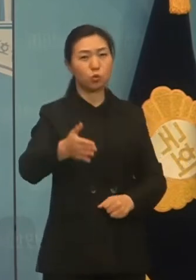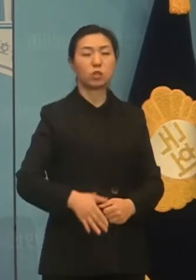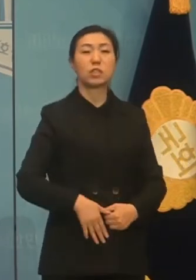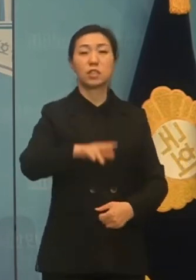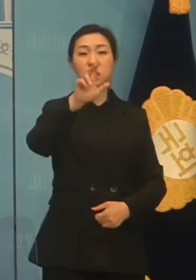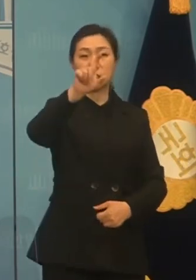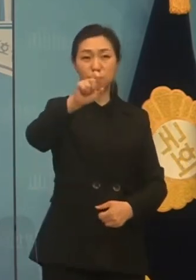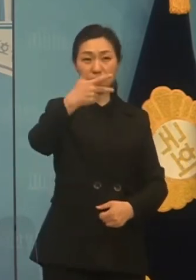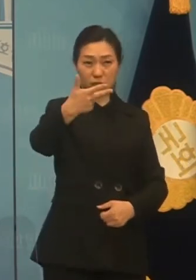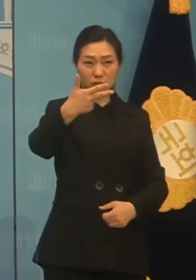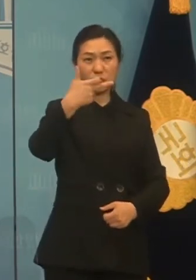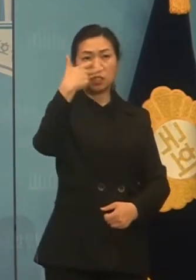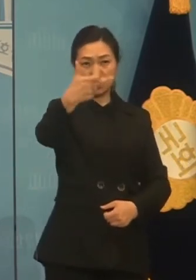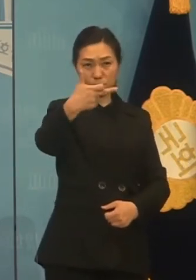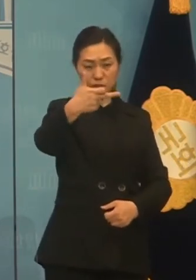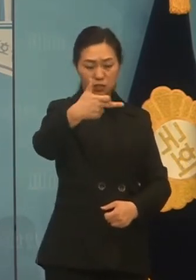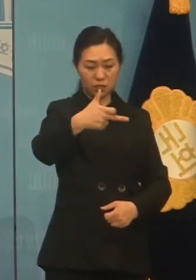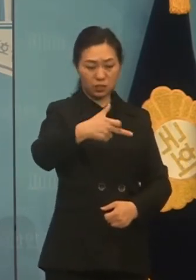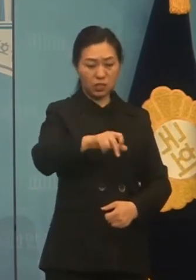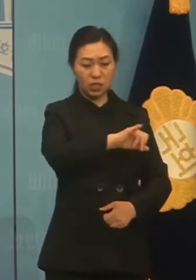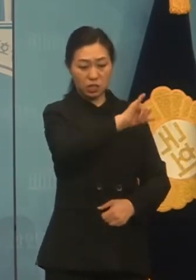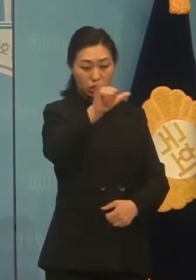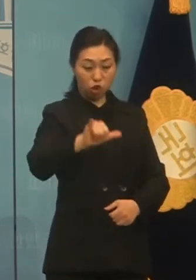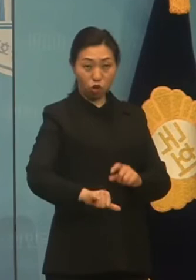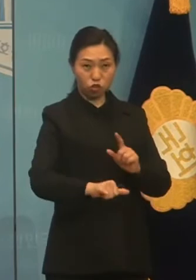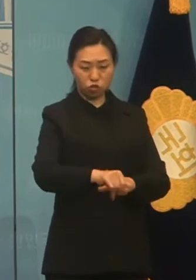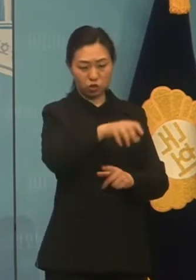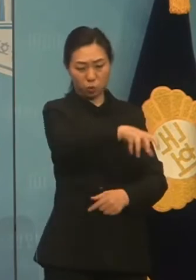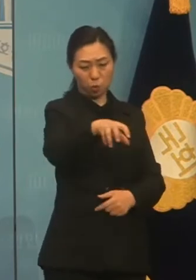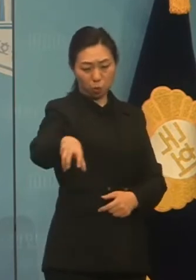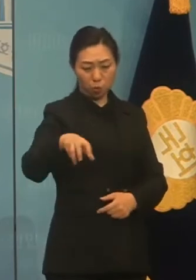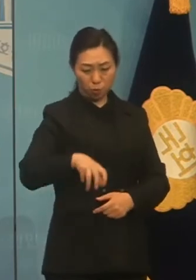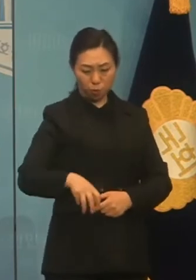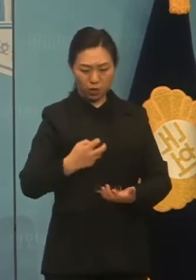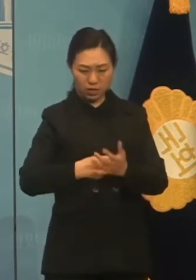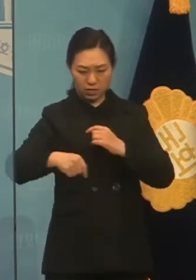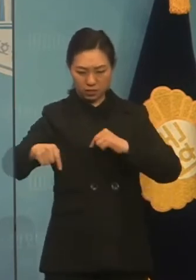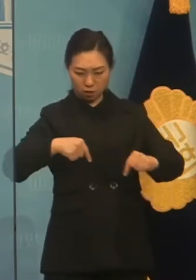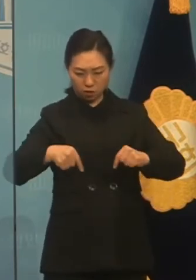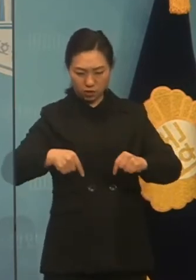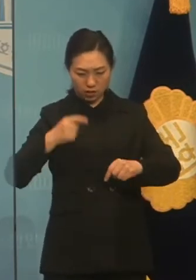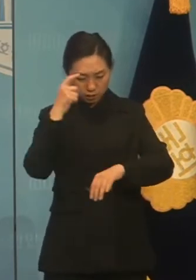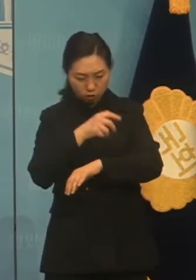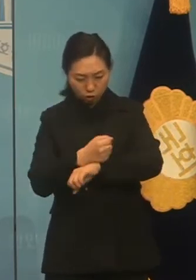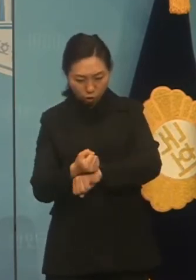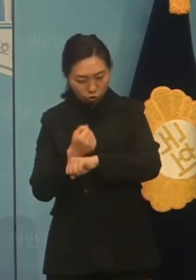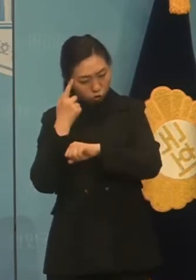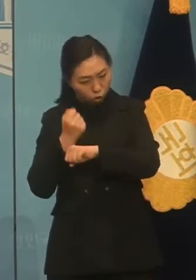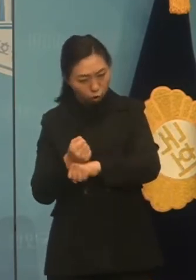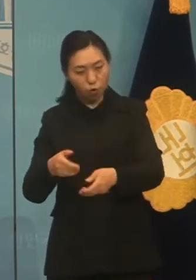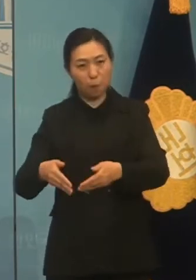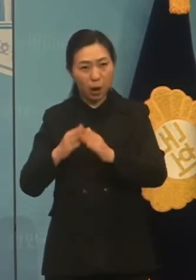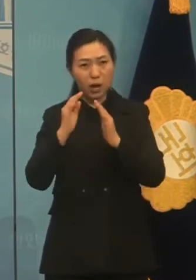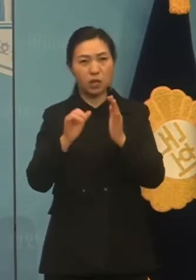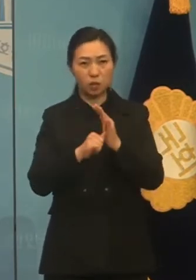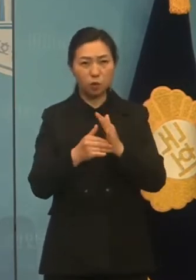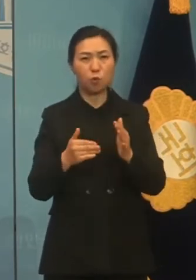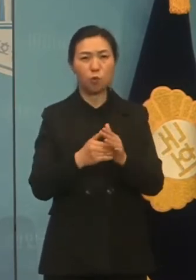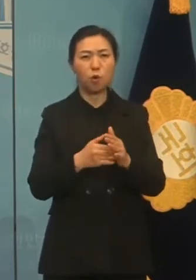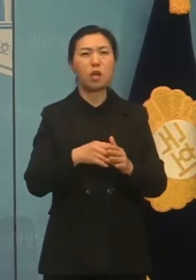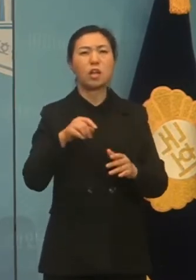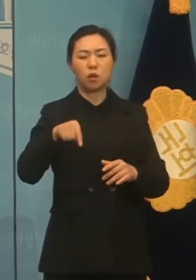정책연구소를 설치하고 지역과 현장의 요구가 담긴 생생한 현장정책을 생산해내겠습니다.